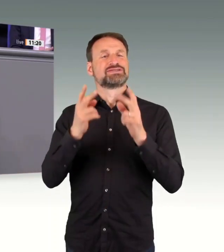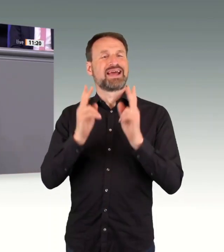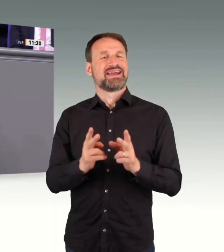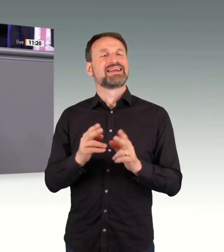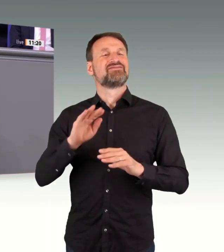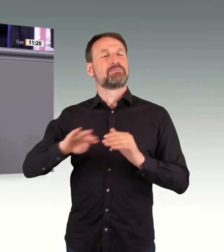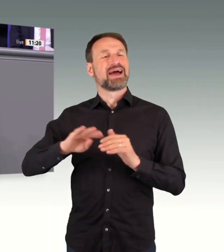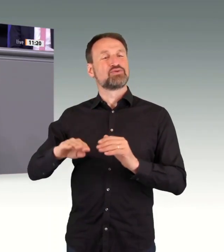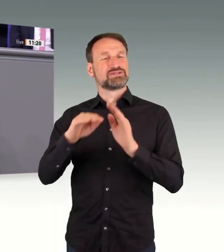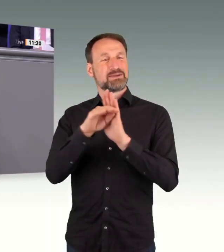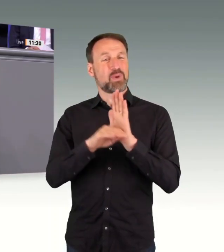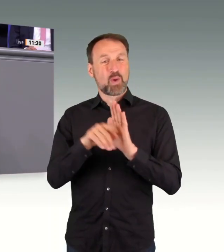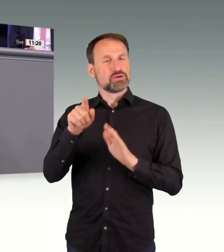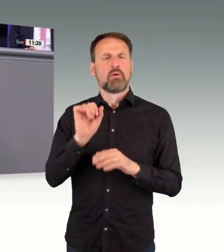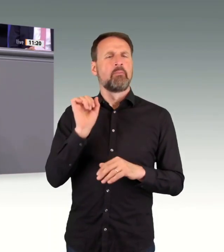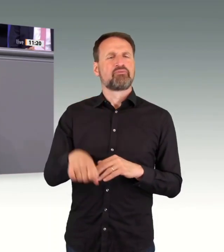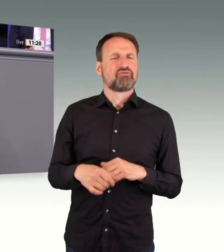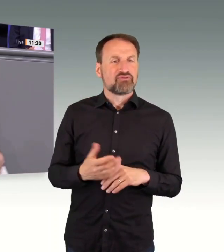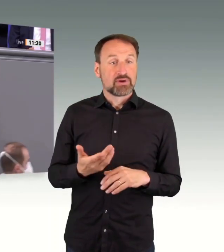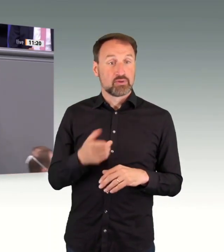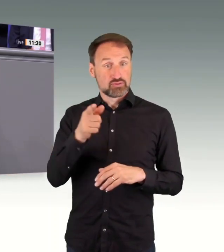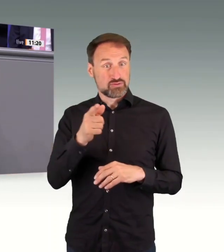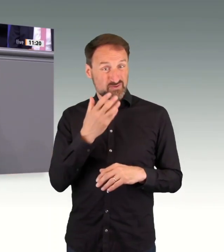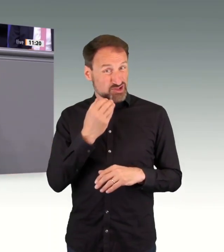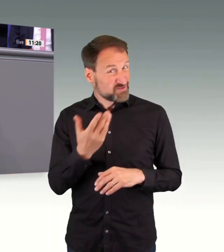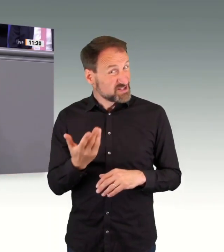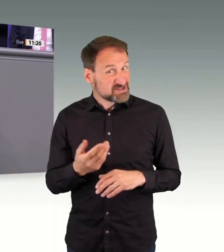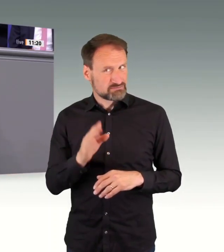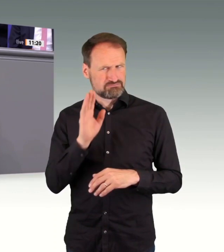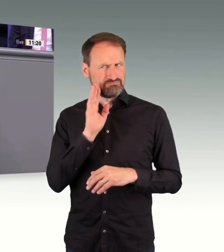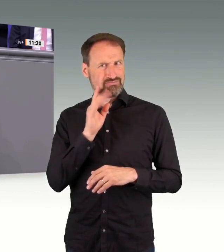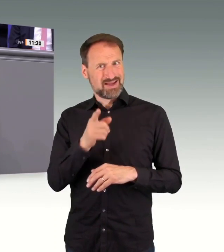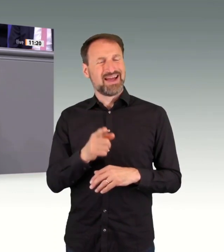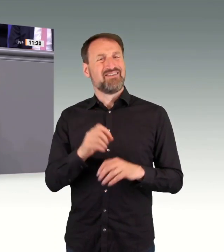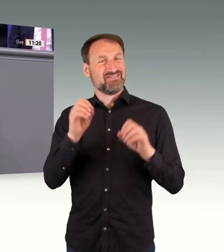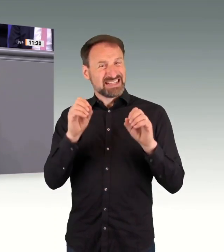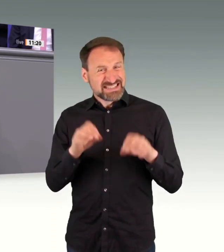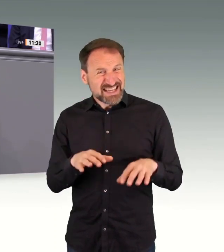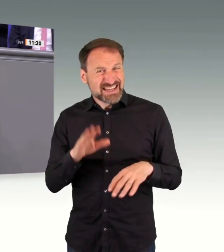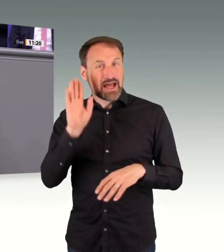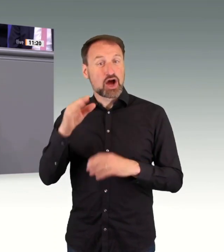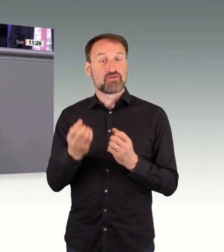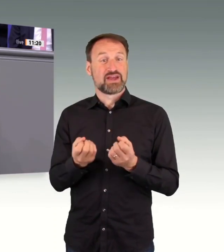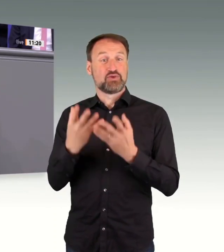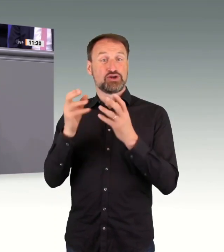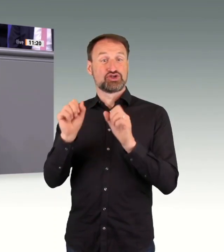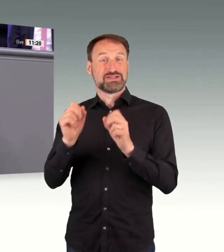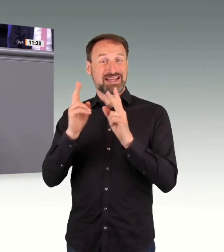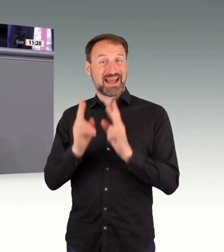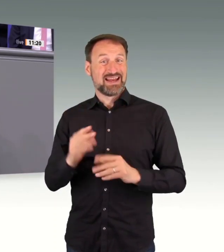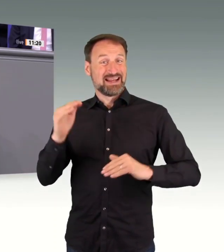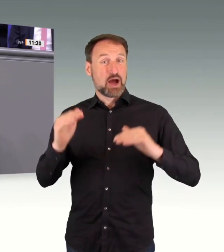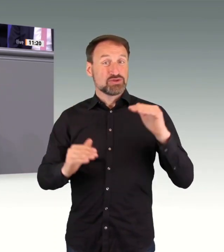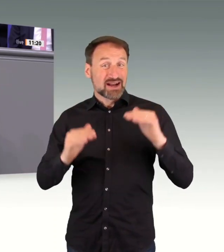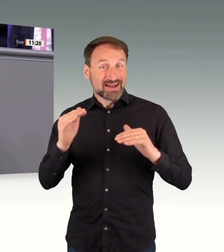den Verzicht, höre, höre, höre, auf den naturschutzrechtlichen Ausgleich. Damit schreifen Sie zentrale